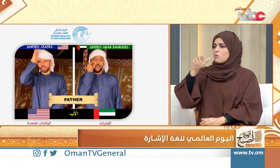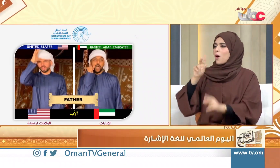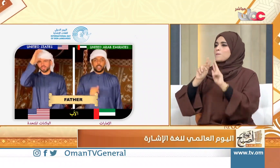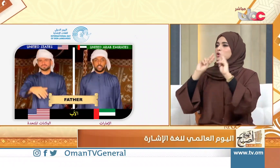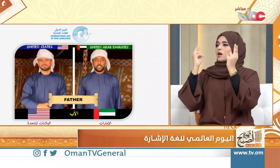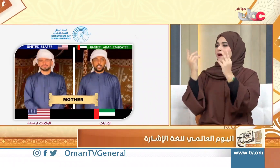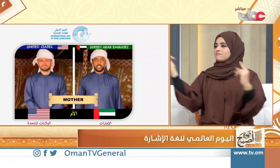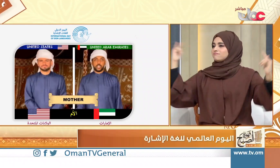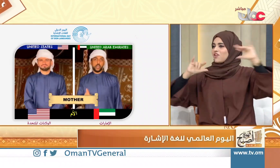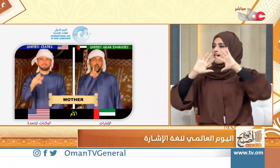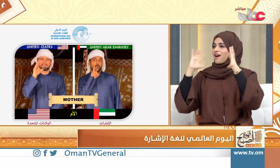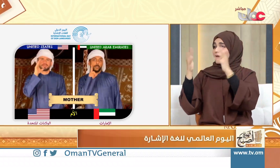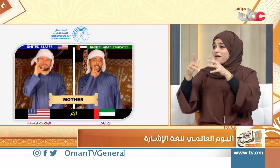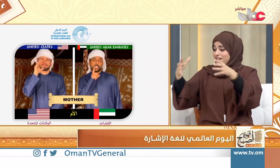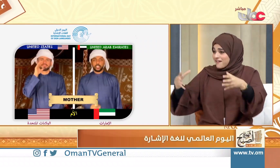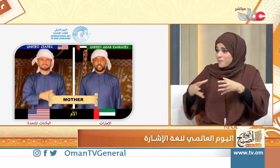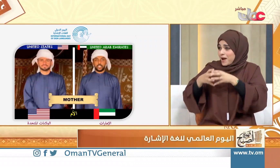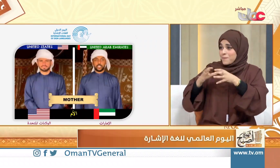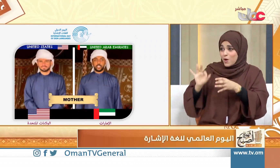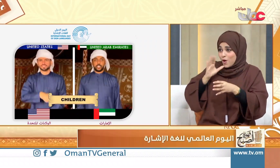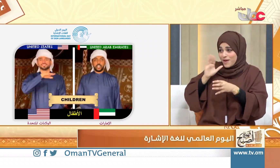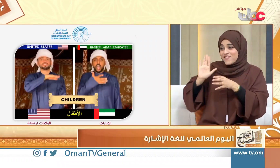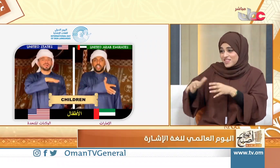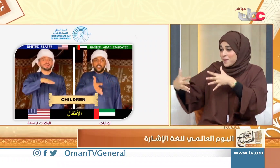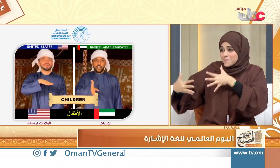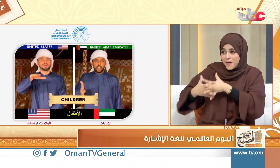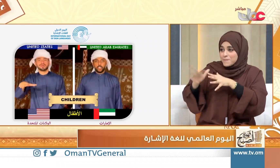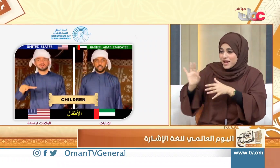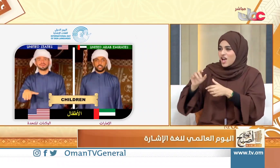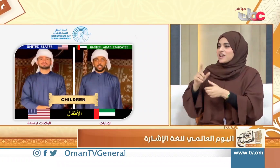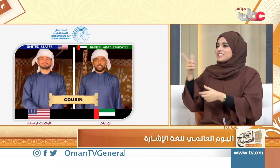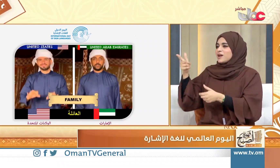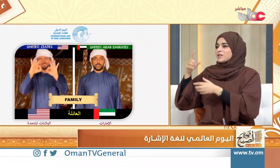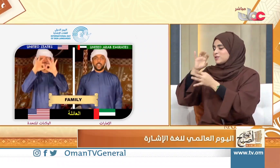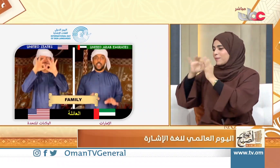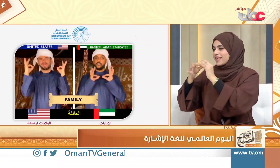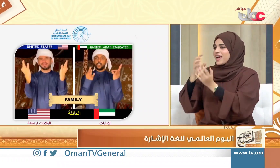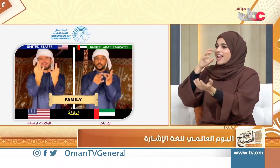أيضاً بعد انتهاء المخيم شارك الوفد في